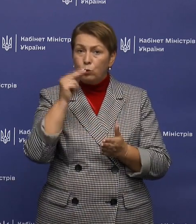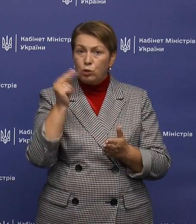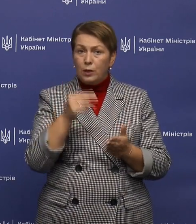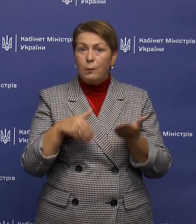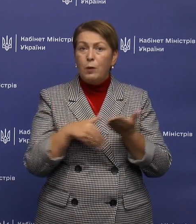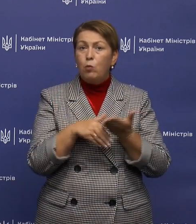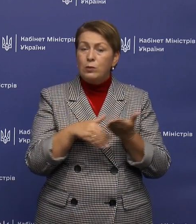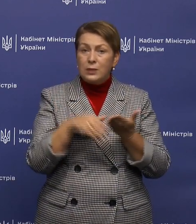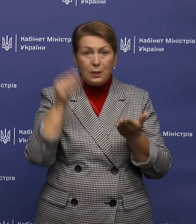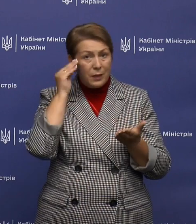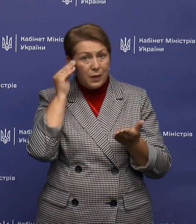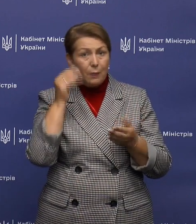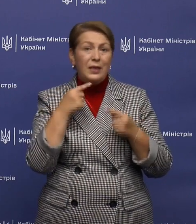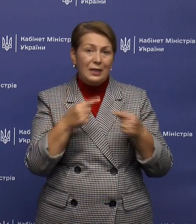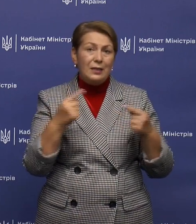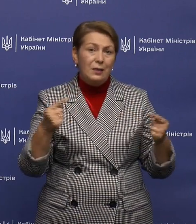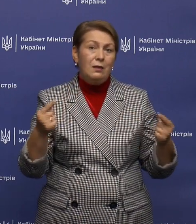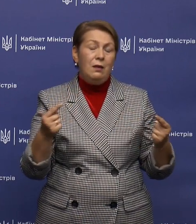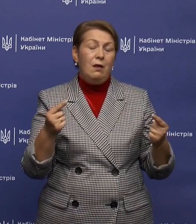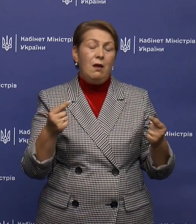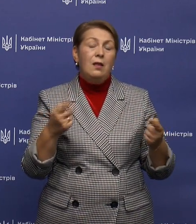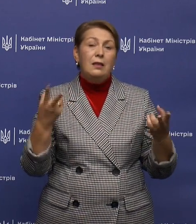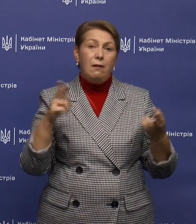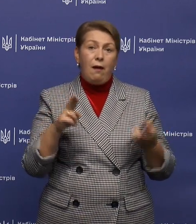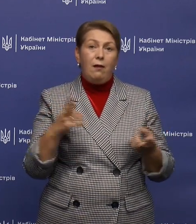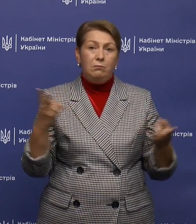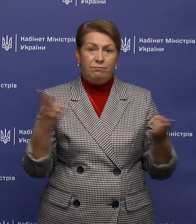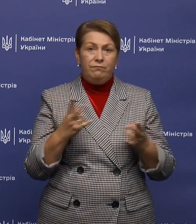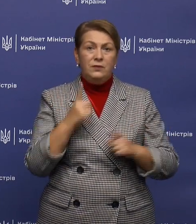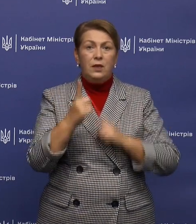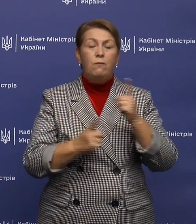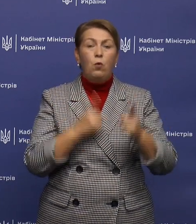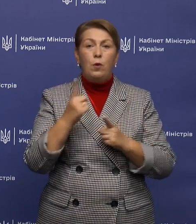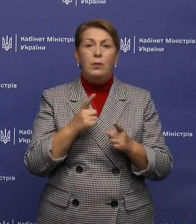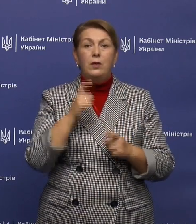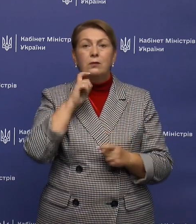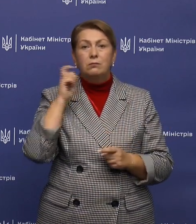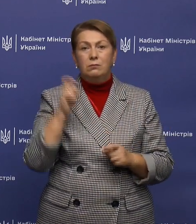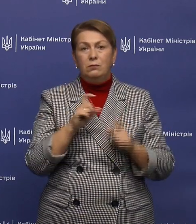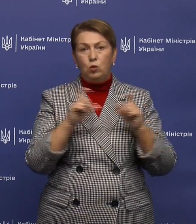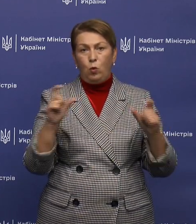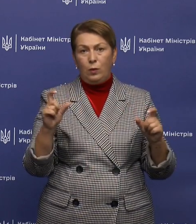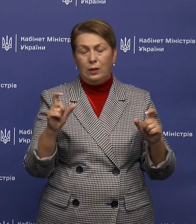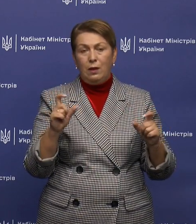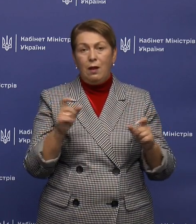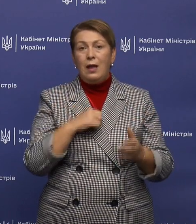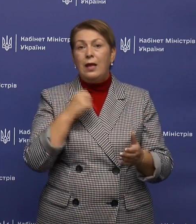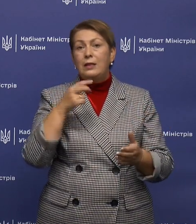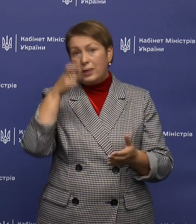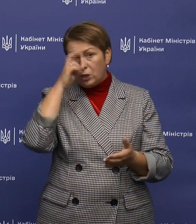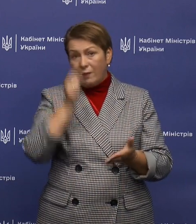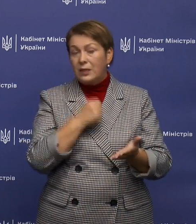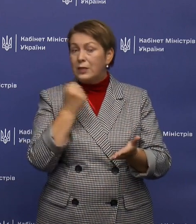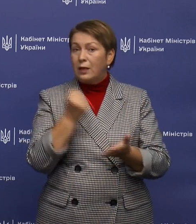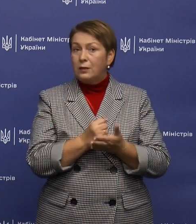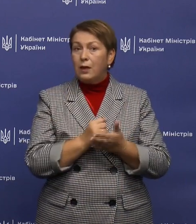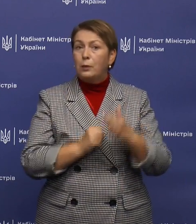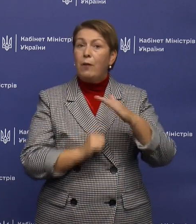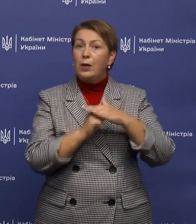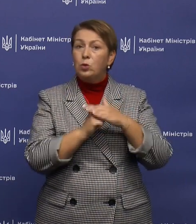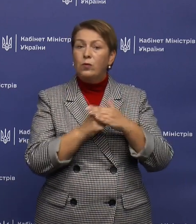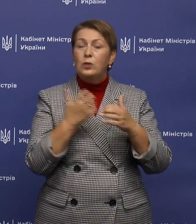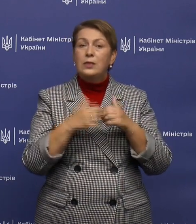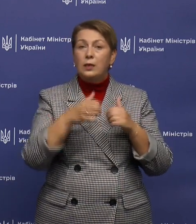посібниками і всім необхідним для реформи нової української школи. Державний стандарт базової середньої освіти